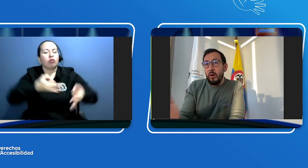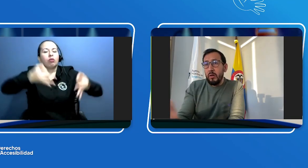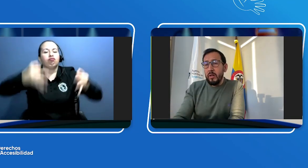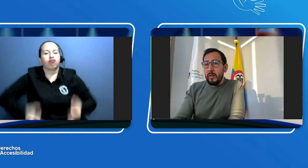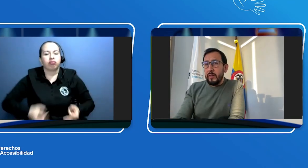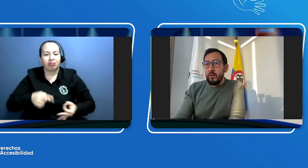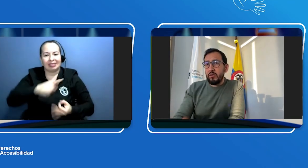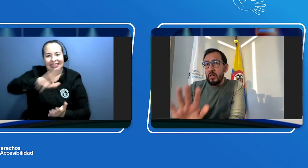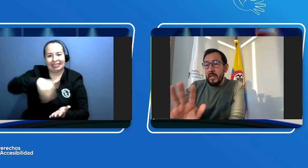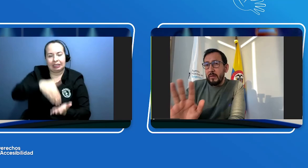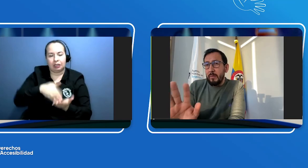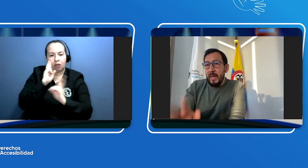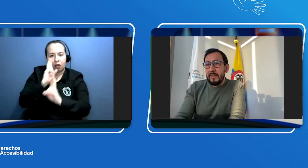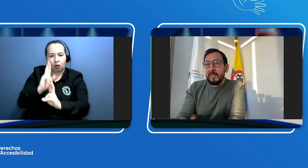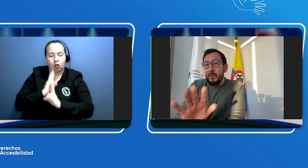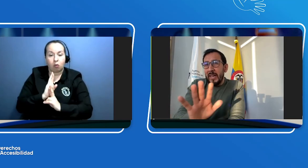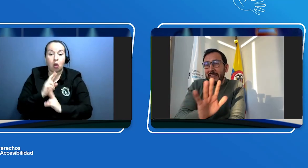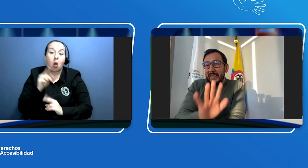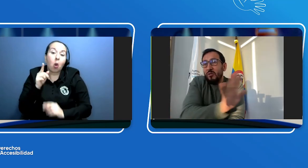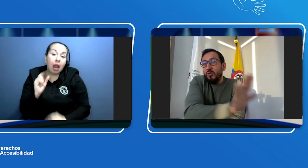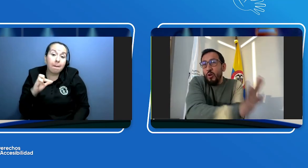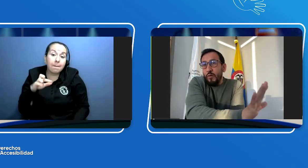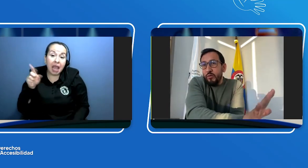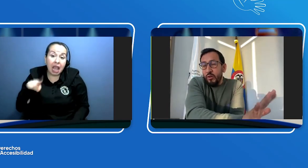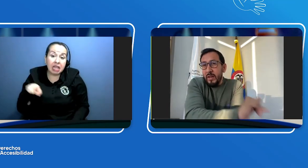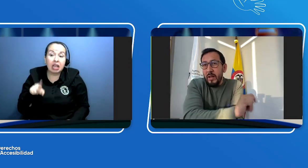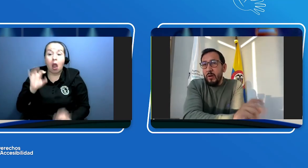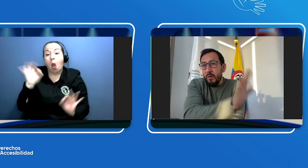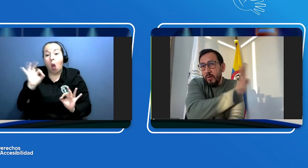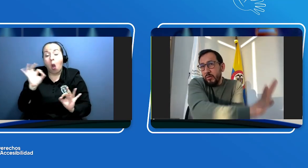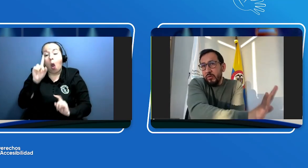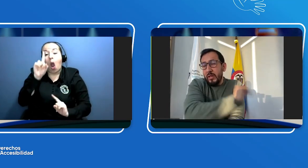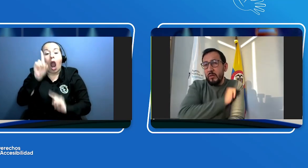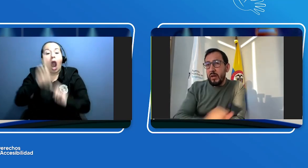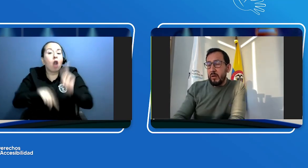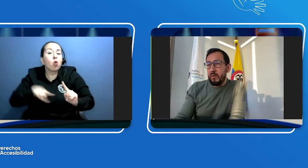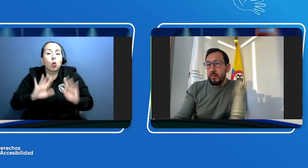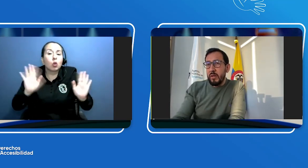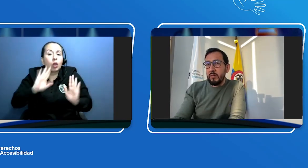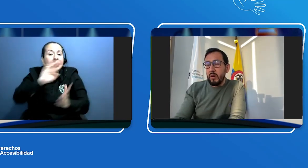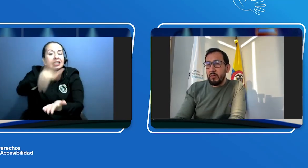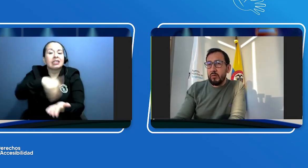no solo las IPS sino aquellas que solo funcionan como centro de reconocimiento de conductores